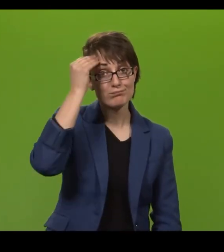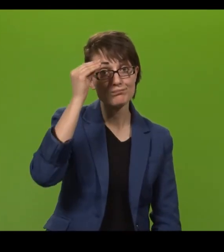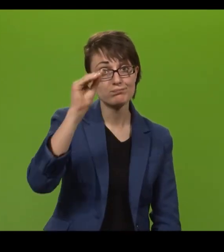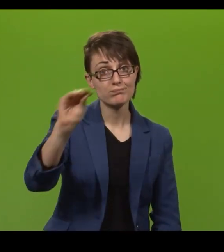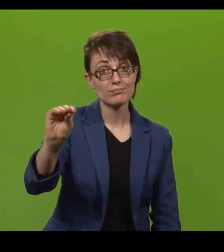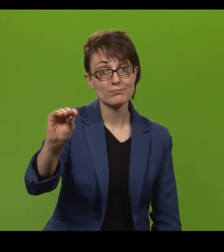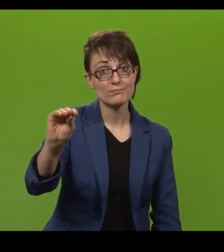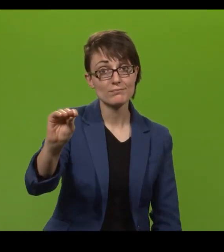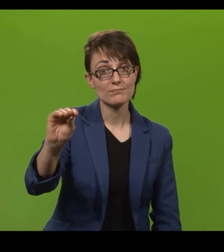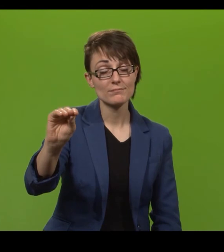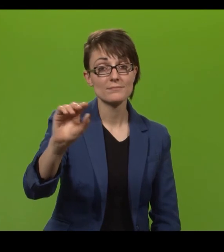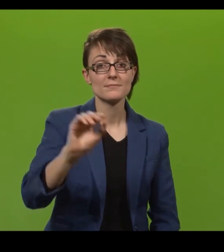låta vita.